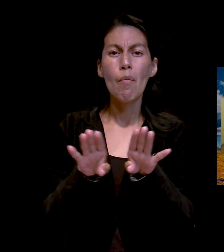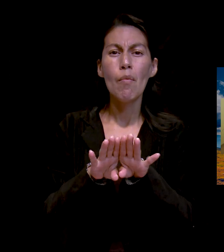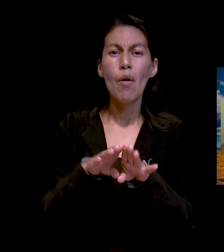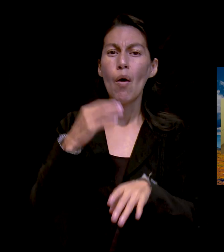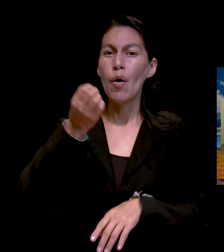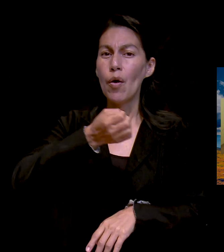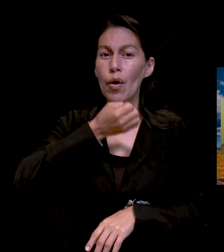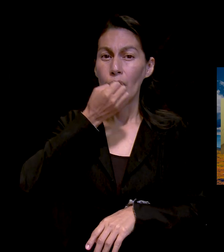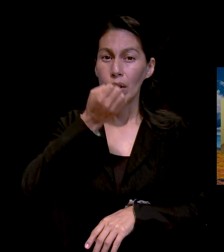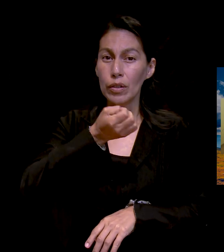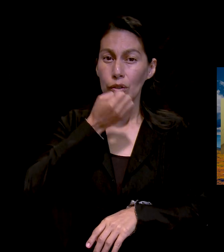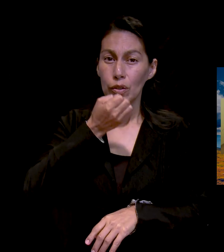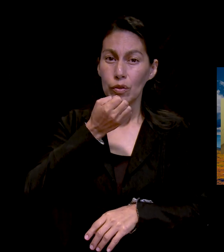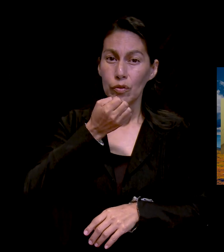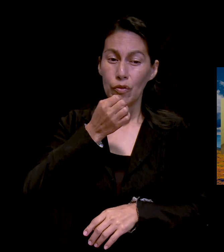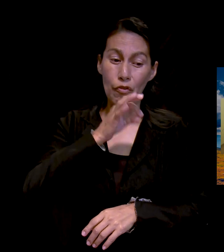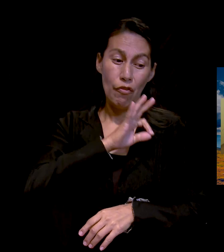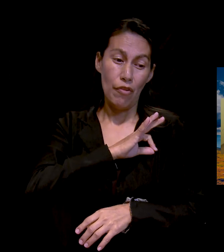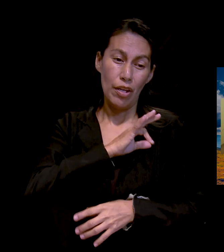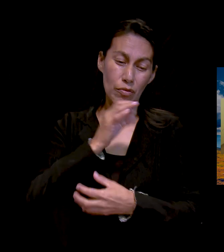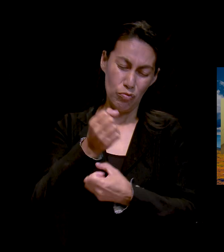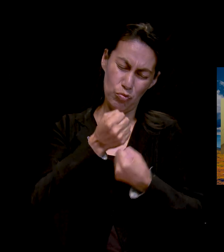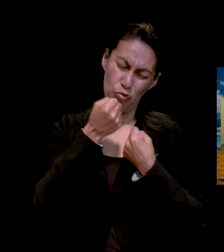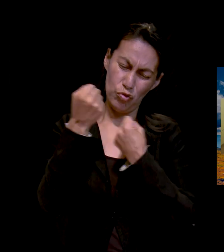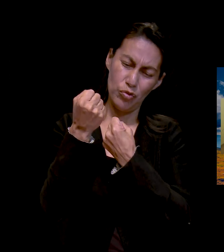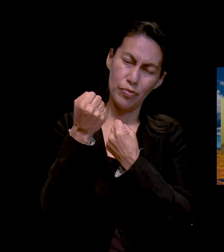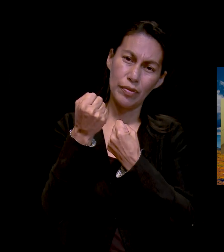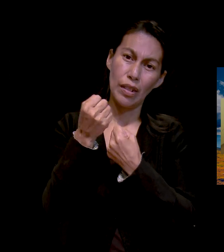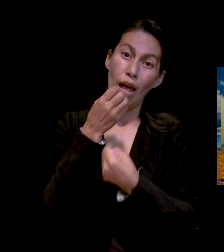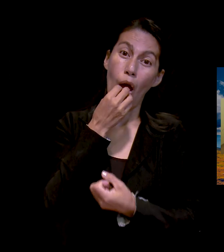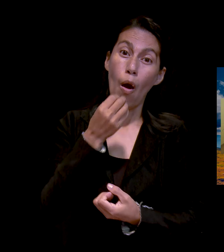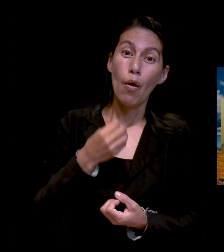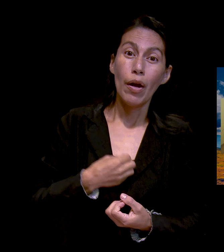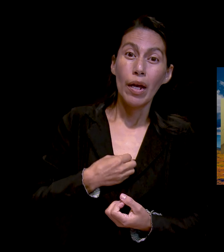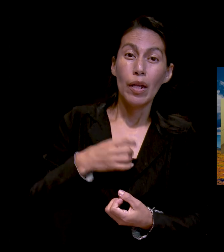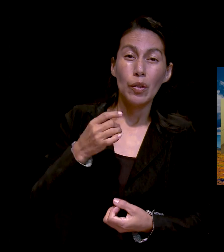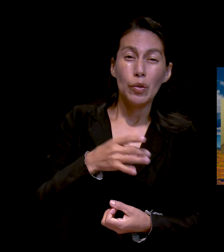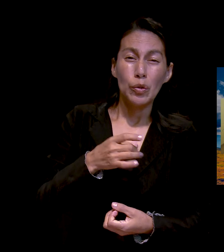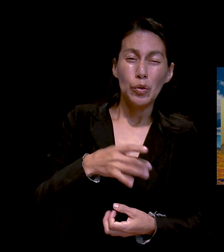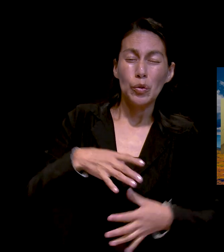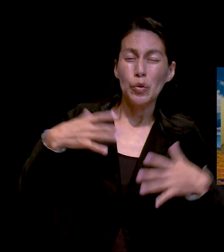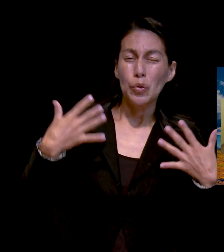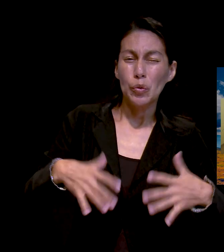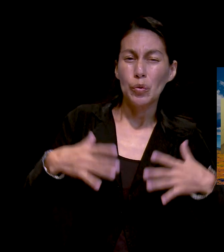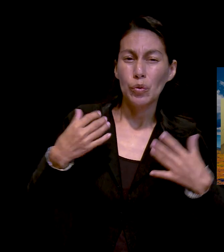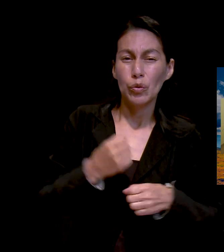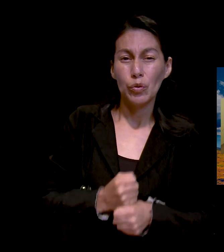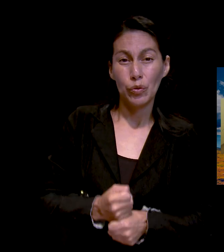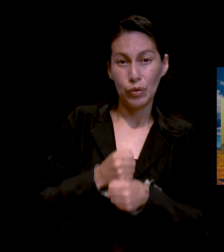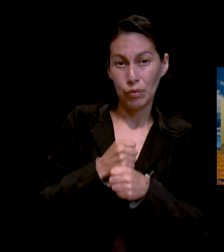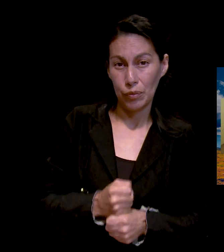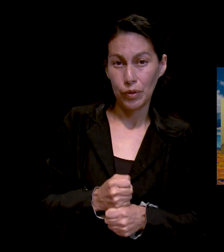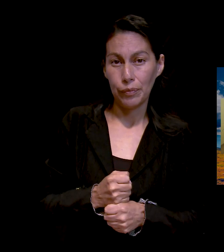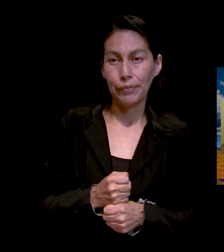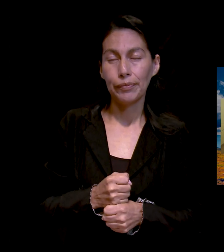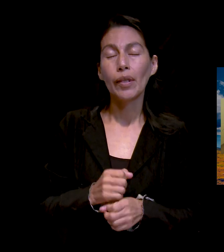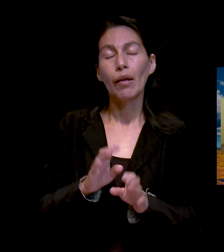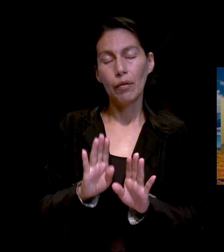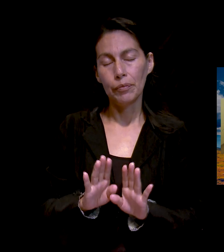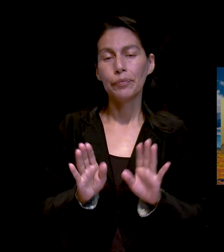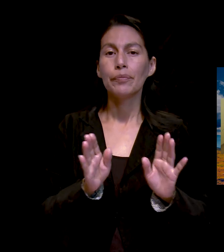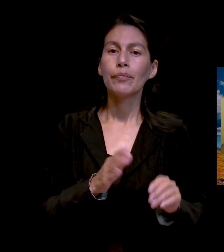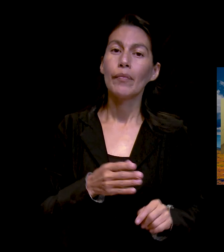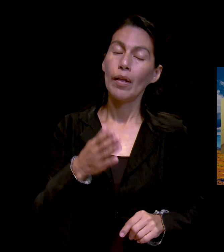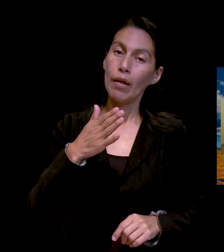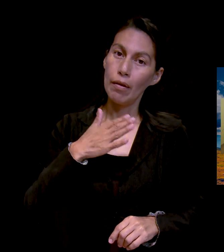tu fe en medio del dolor, del sufrimiento. Bueno, primeramente la oración para mí, en lo